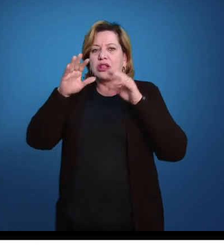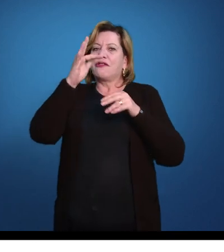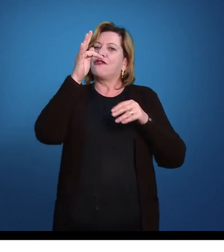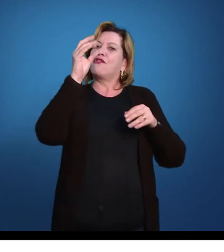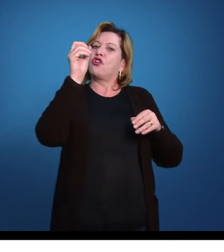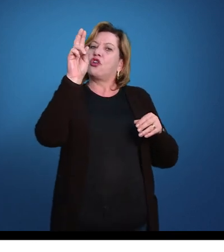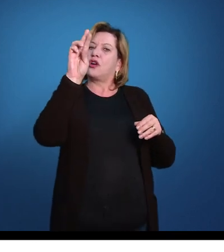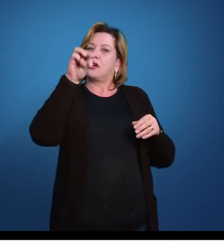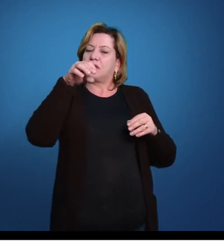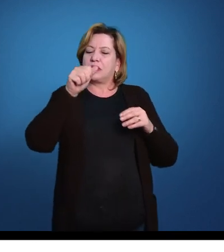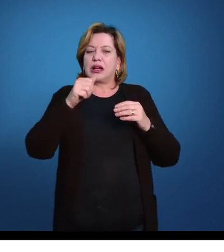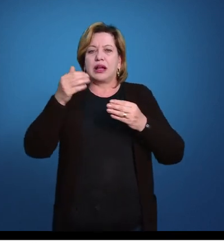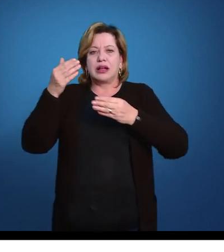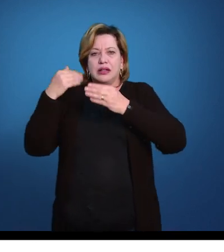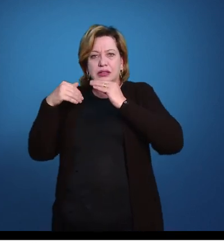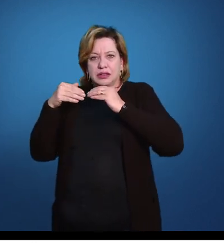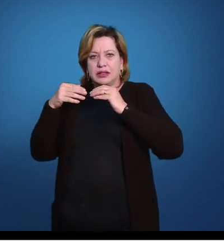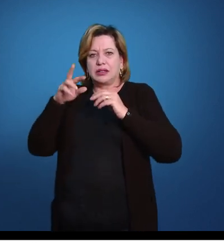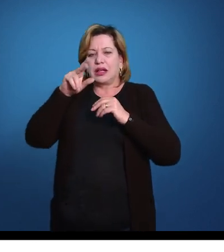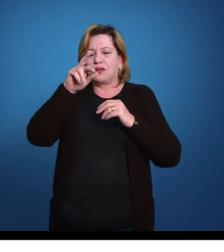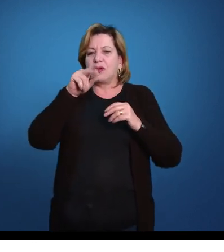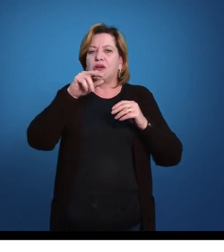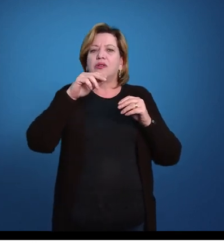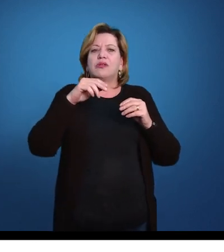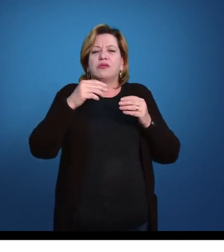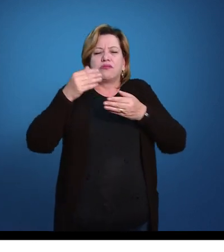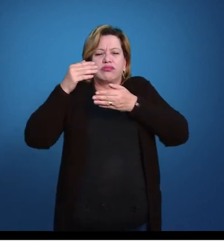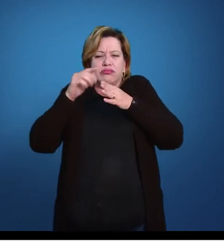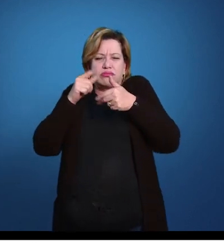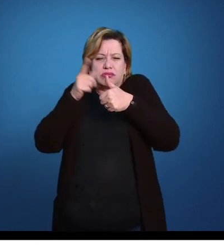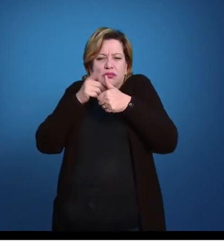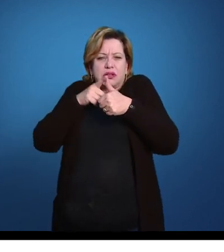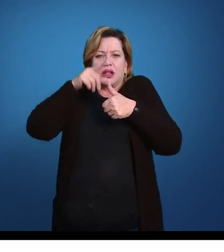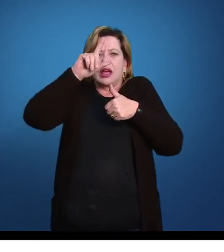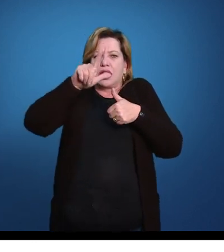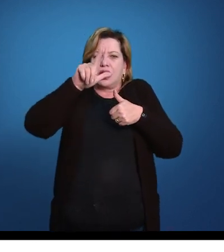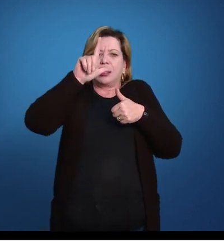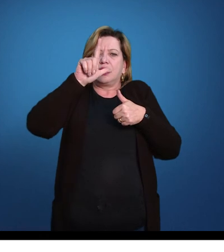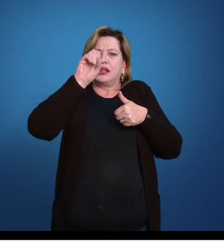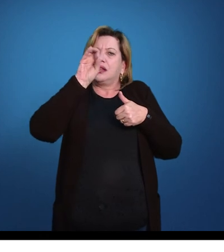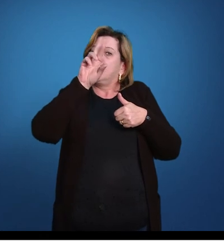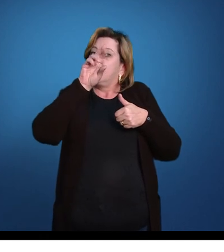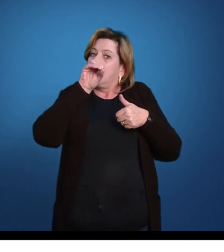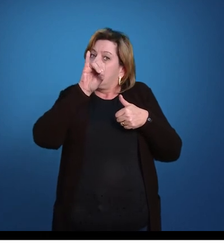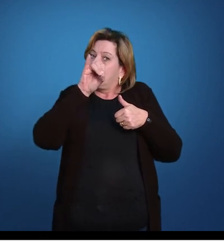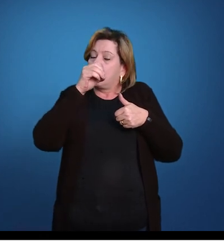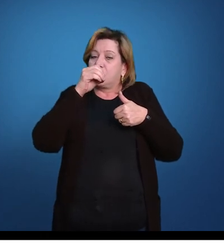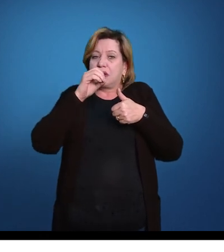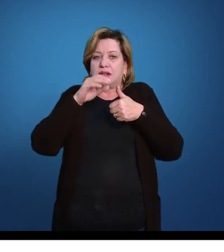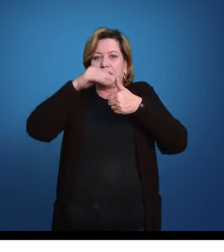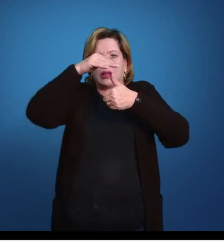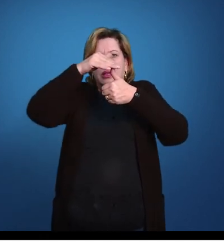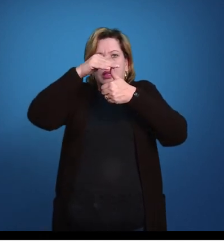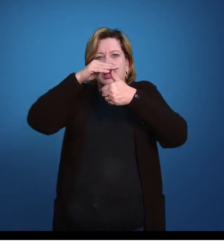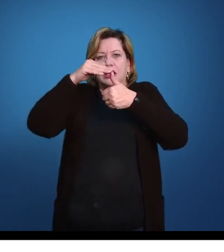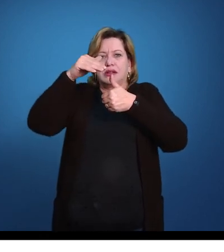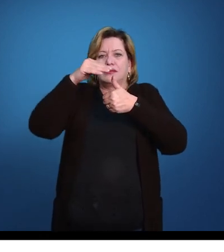mais basal é a forma do lírio do mar, né, com a região oral voltada para cima e a boral voltada para baixo, animais césseis.